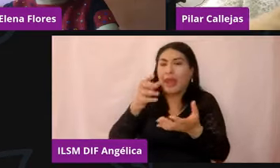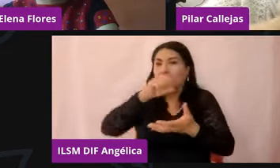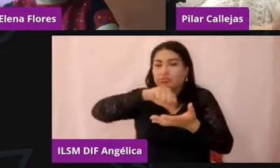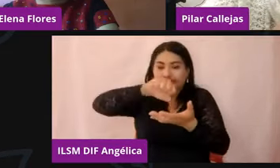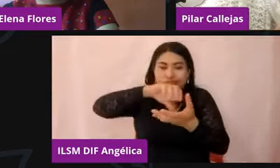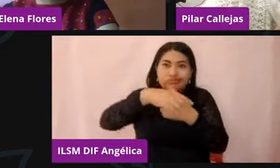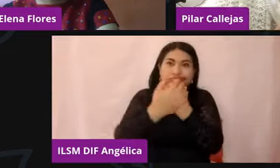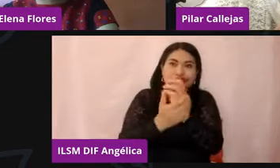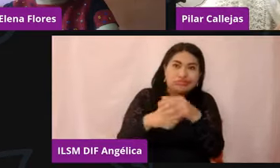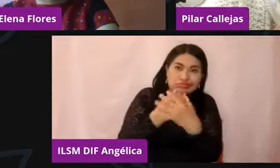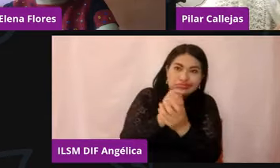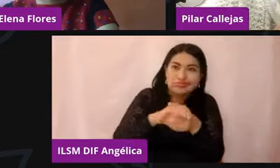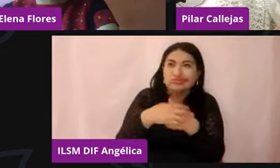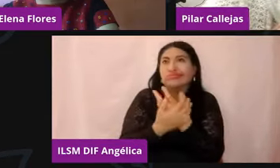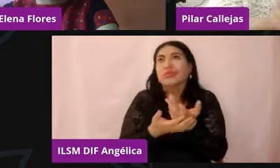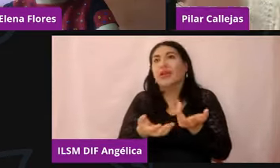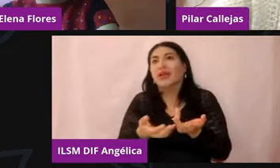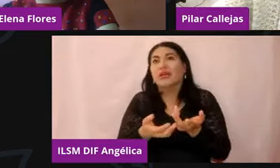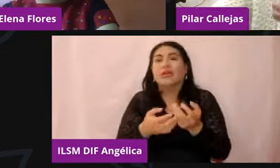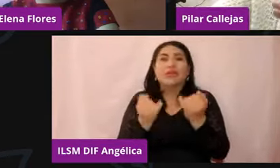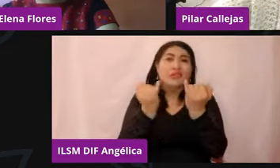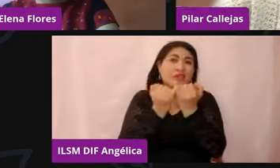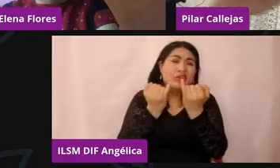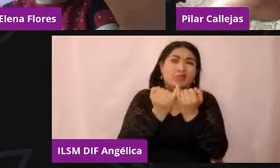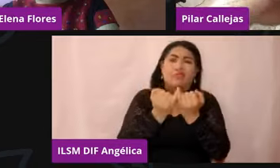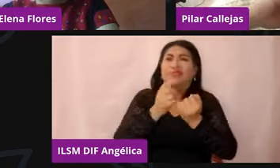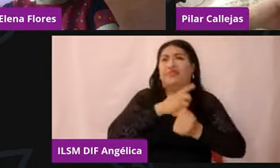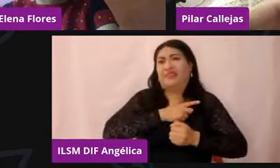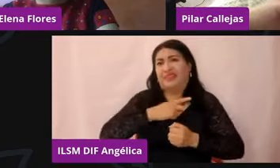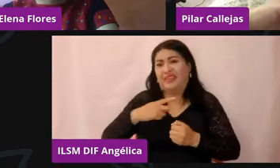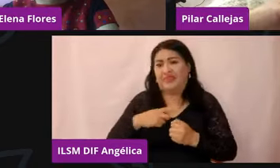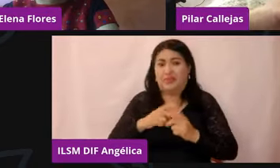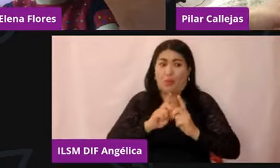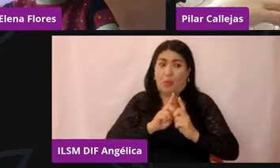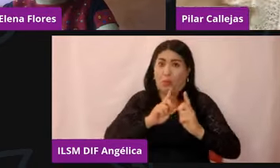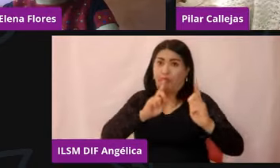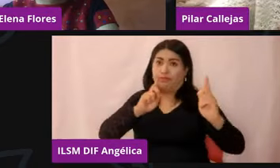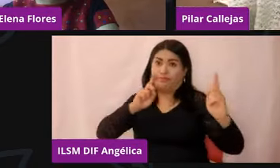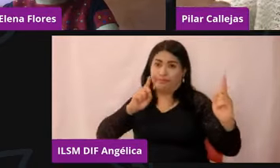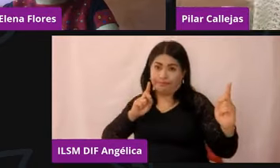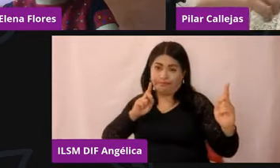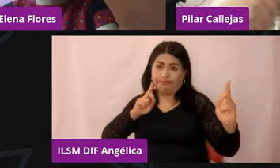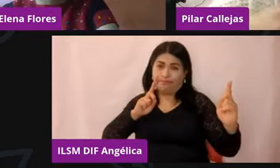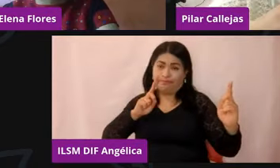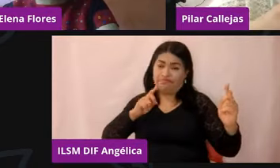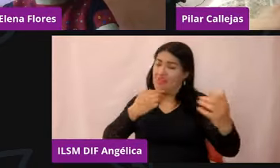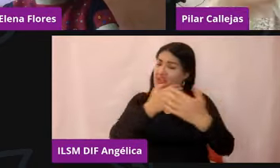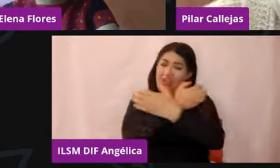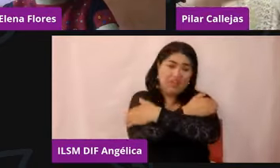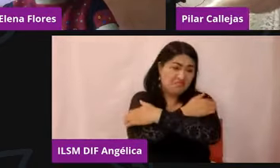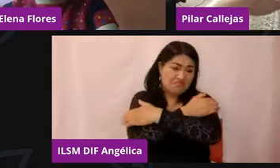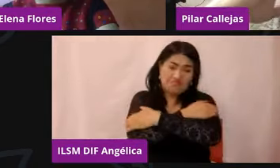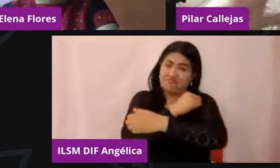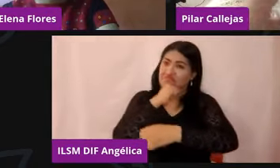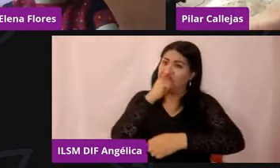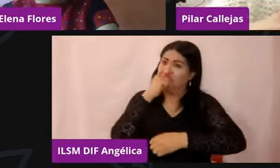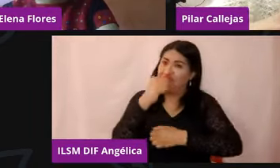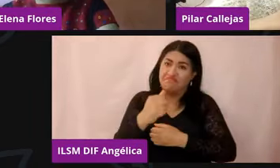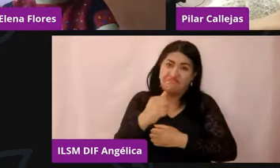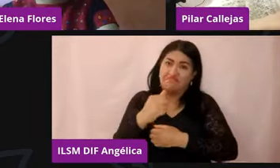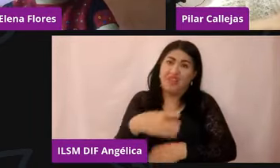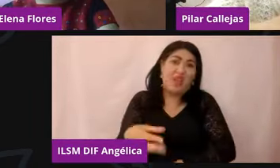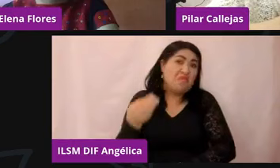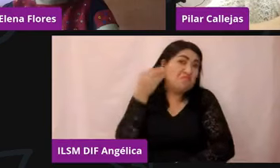entender, ¿no? que teníamos que guardar nuestra sana distancia, en el que ya no hay que abrazar, en el que ya no hay que dar el beso en el